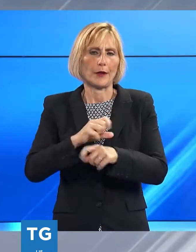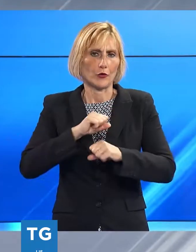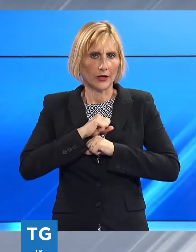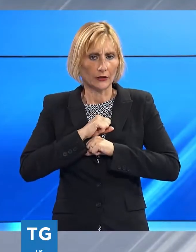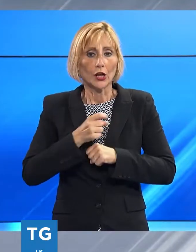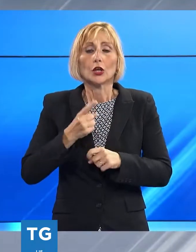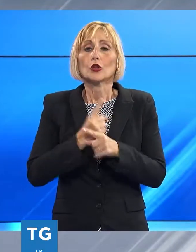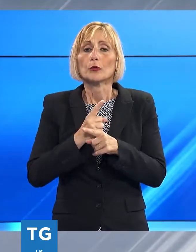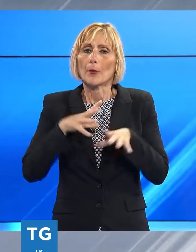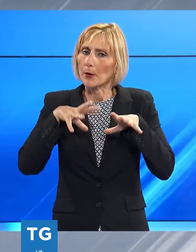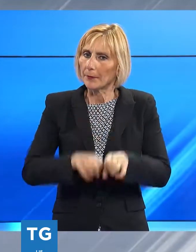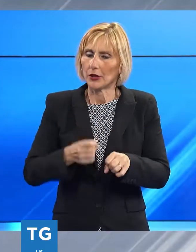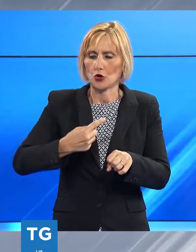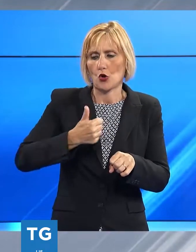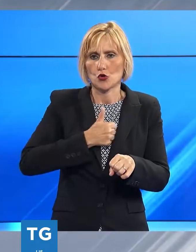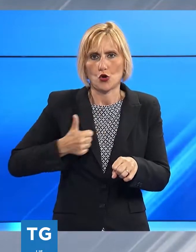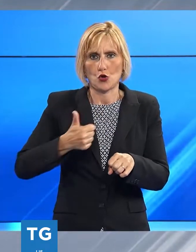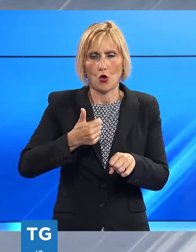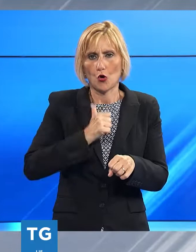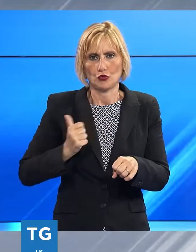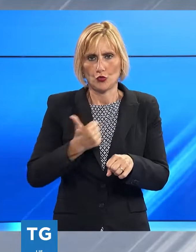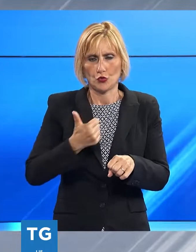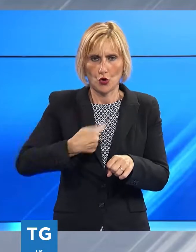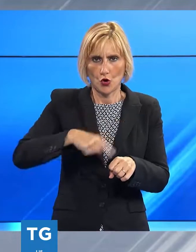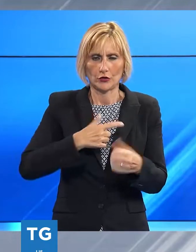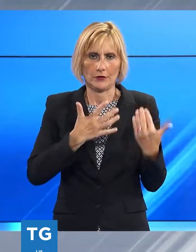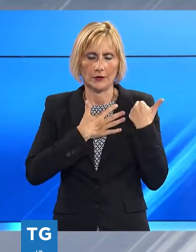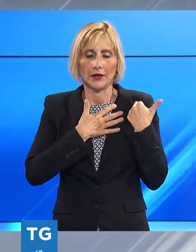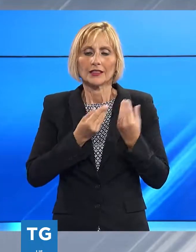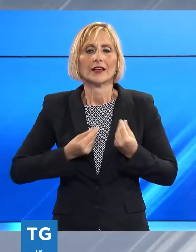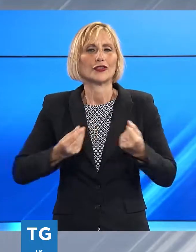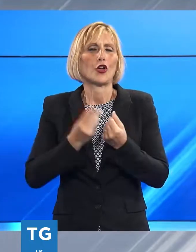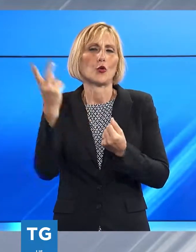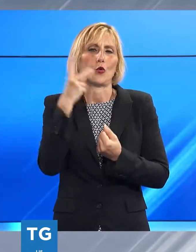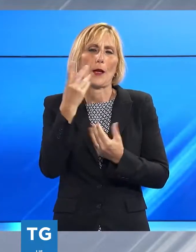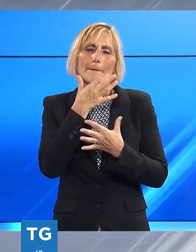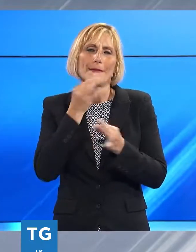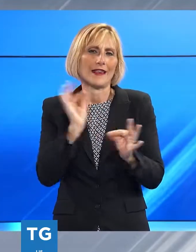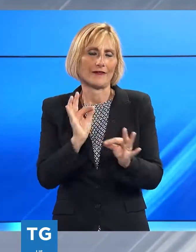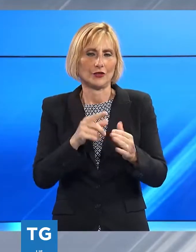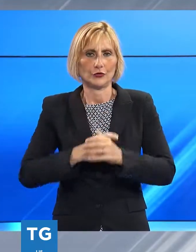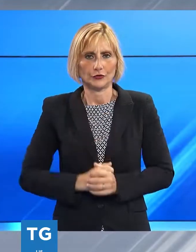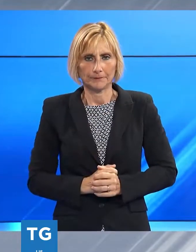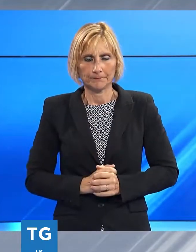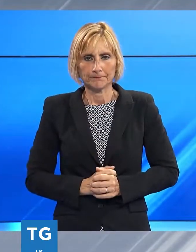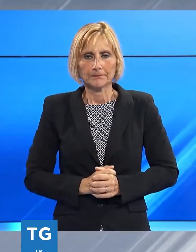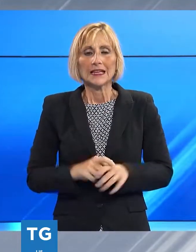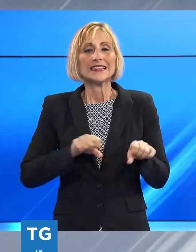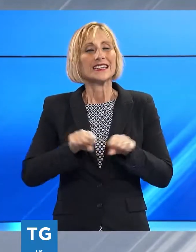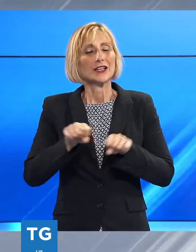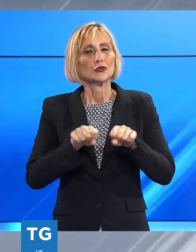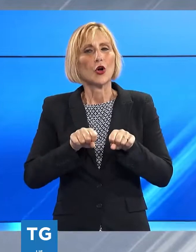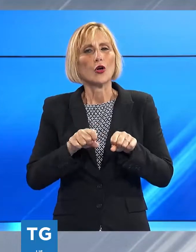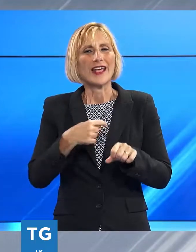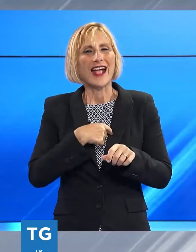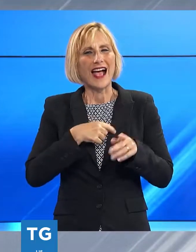solo verso la tutela della salute di questo territorio meraviglioso. Prima di dare il via ai lavori il direttore della cardiologia ha voluto consegnare una targa